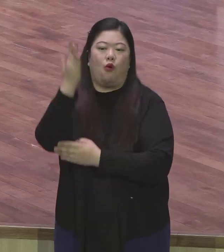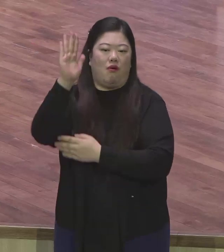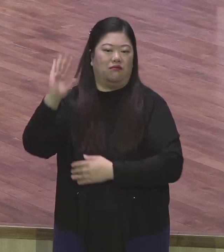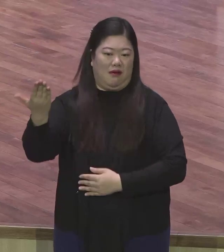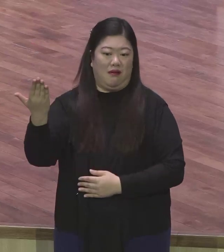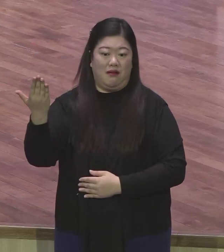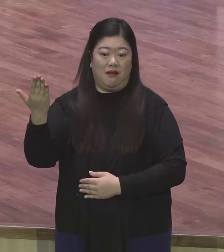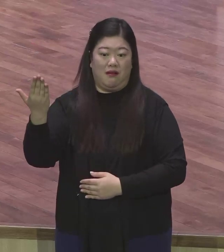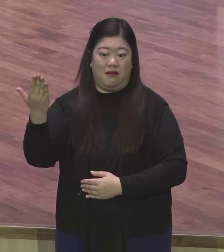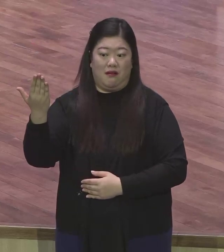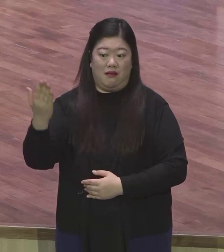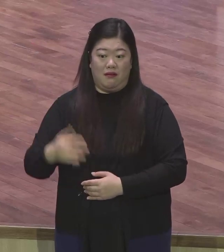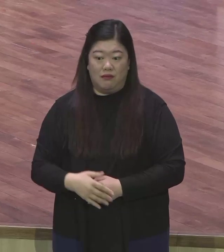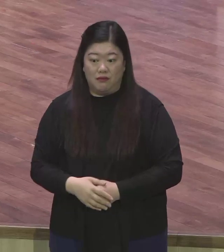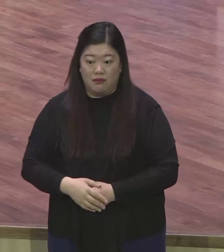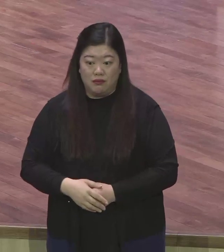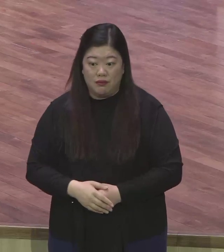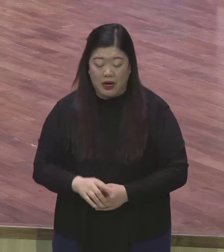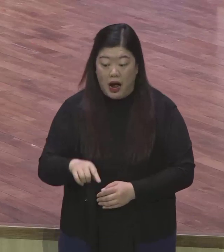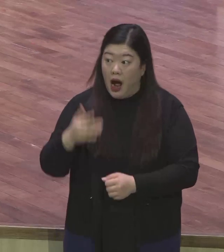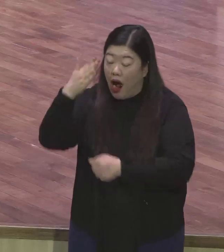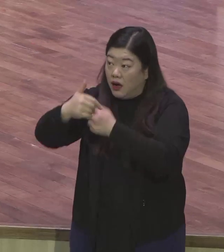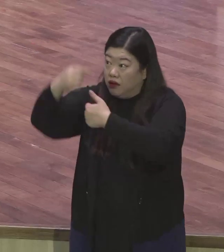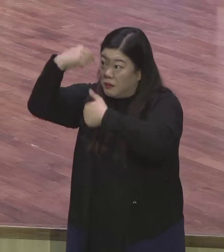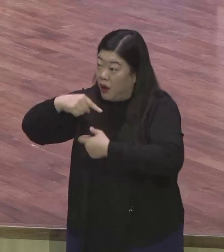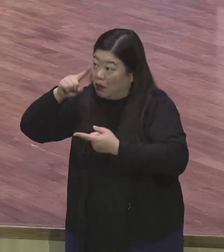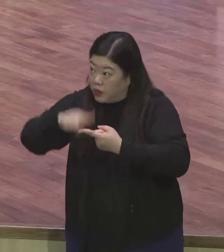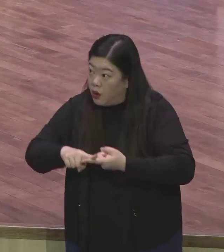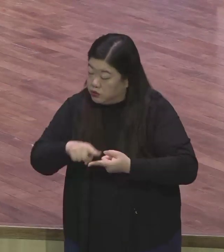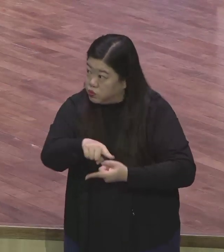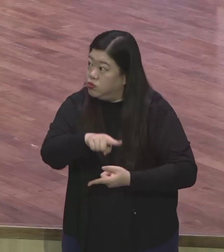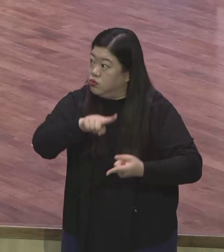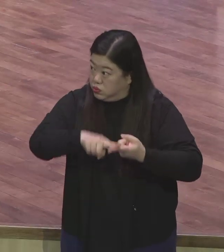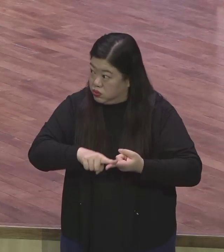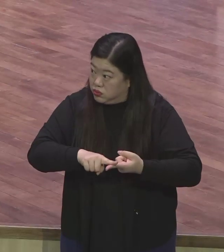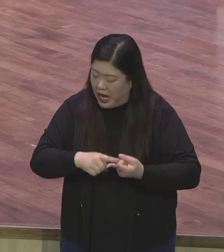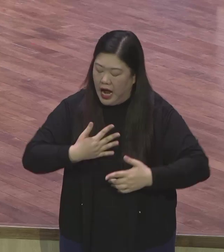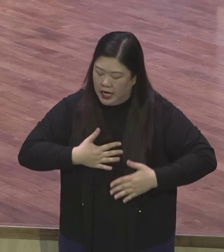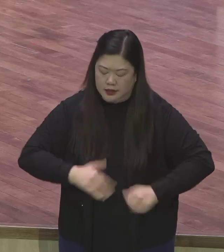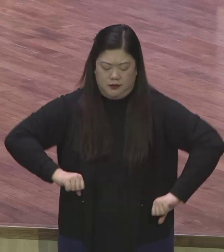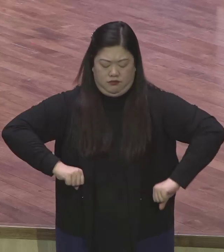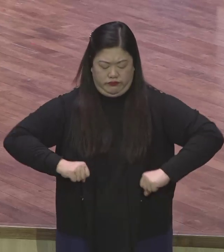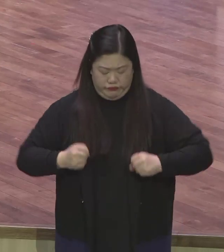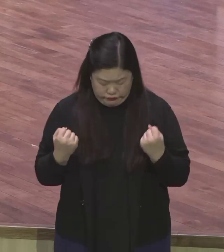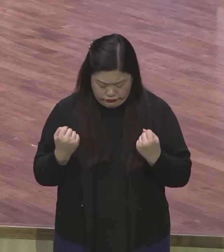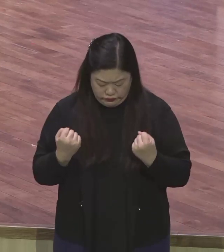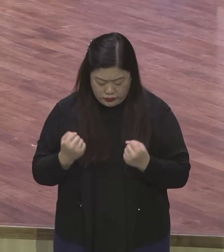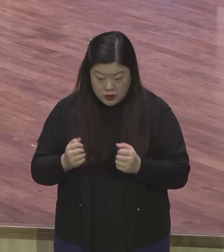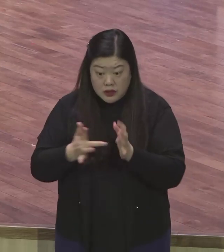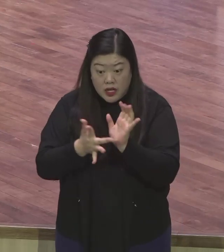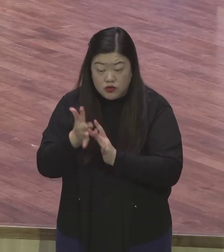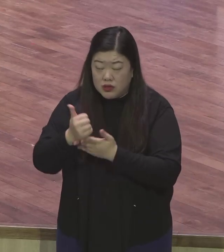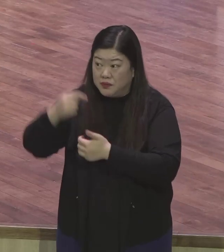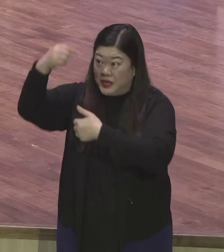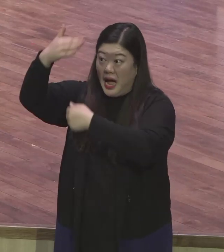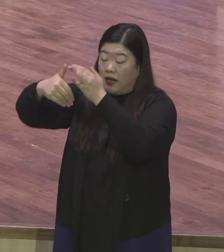순종했더니 하나님의 말씀대로 순종했더니 하나님께서 예수를 어떻게 해요 영화로 깨버리고 영화로 높여